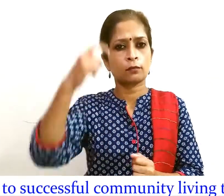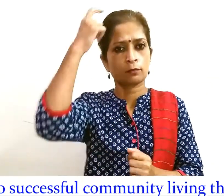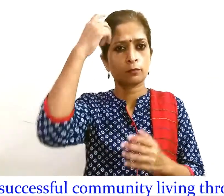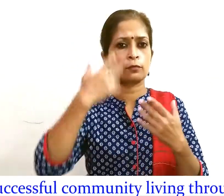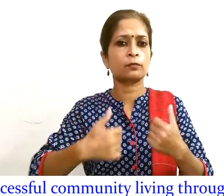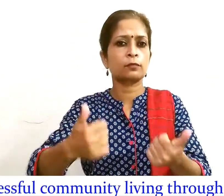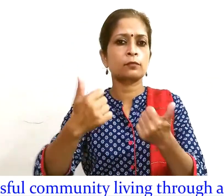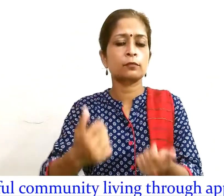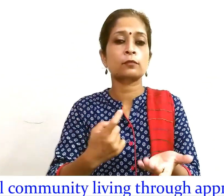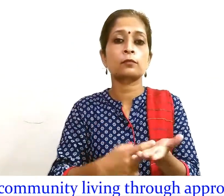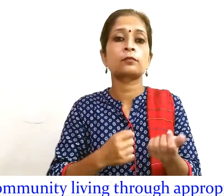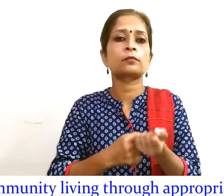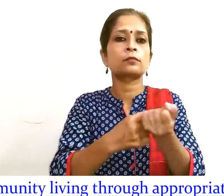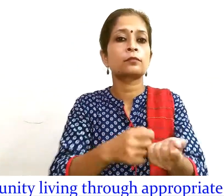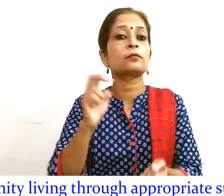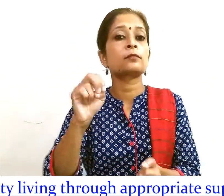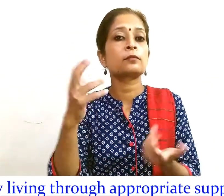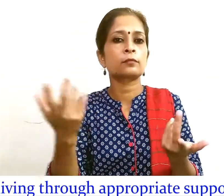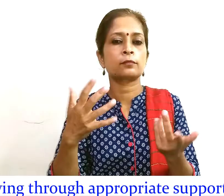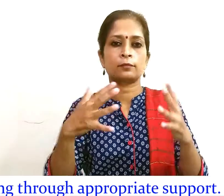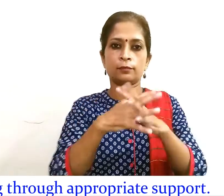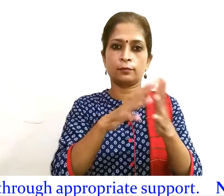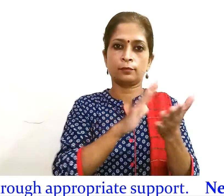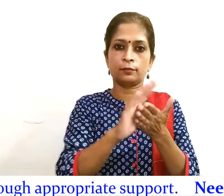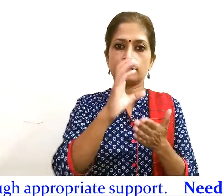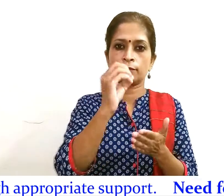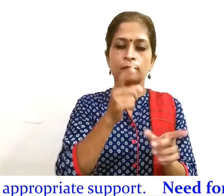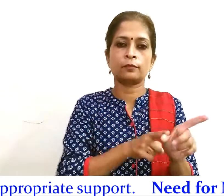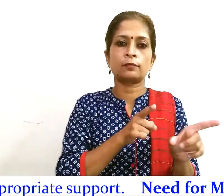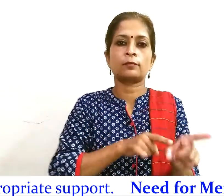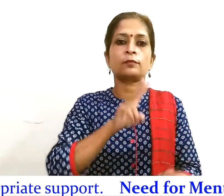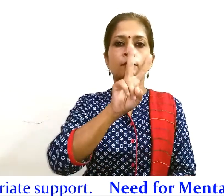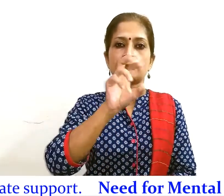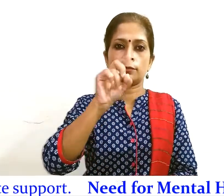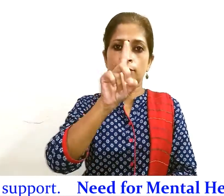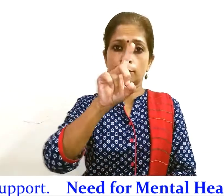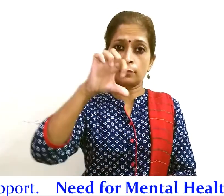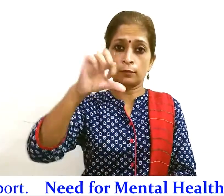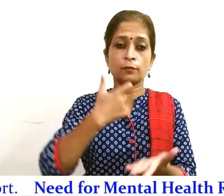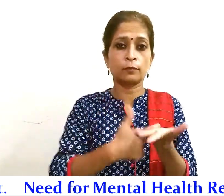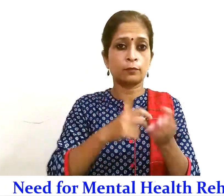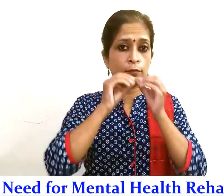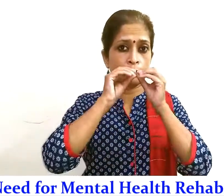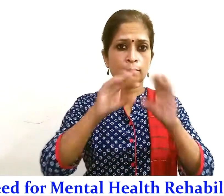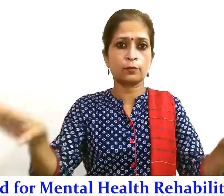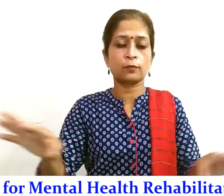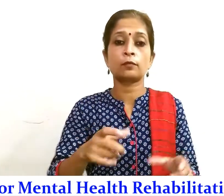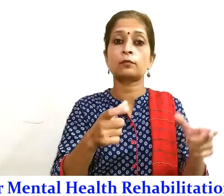स्वास्थय पुनर्वास की आवशक्ता विश्व स्वास्थय संगठन 2019 की रिपोर्ट के अनुसार चार में से